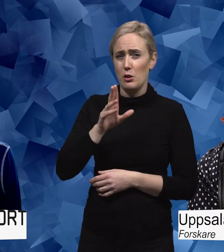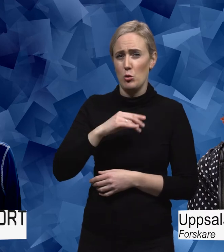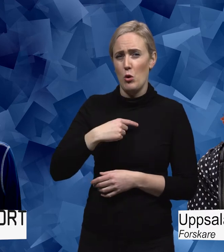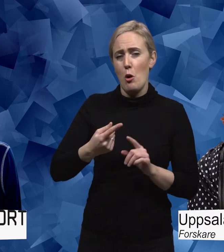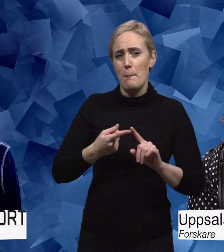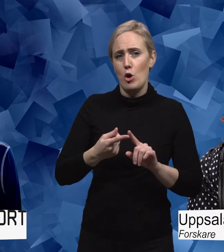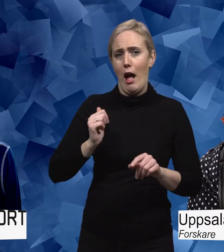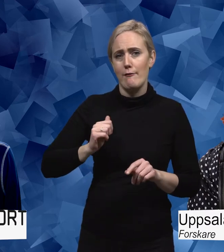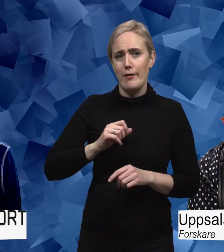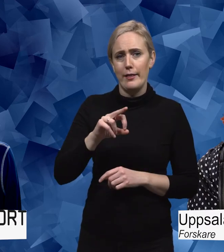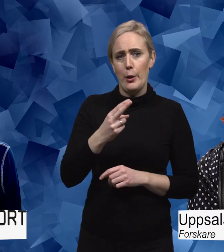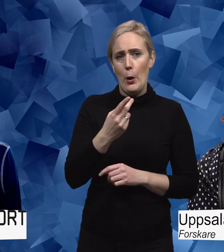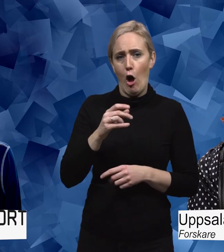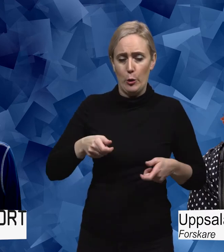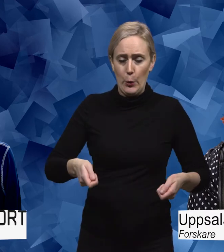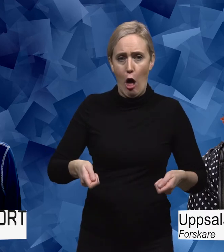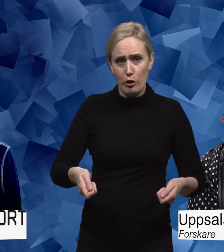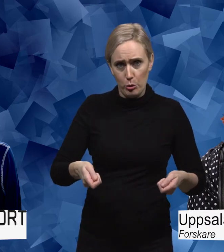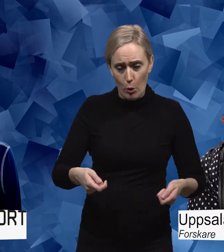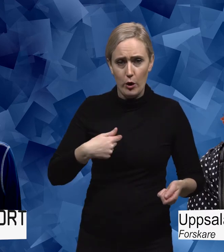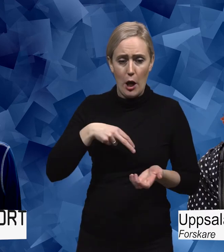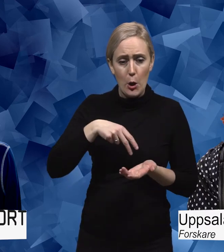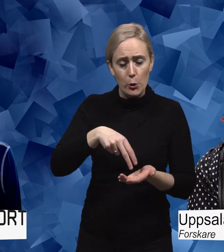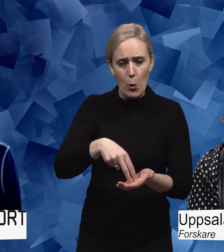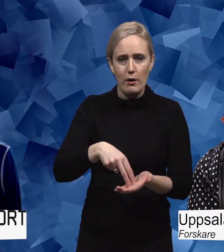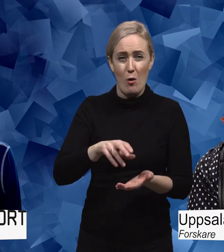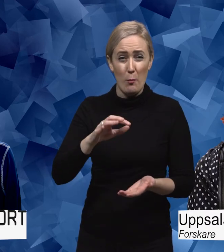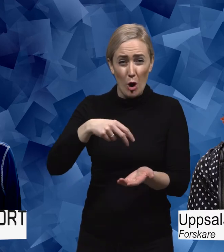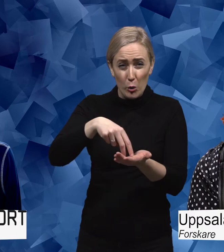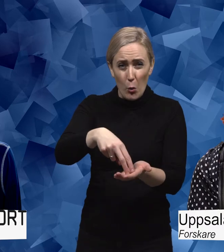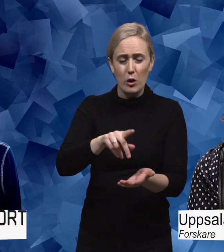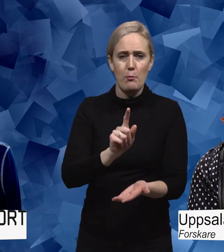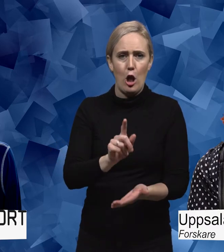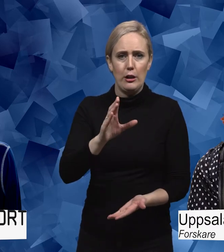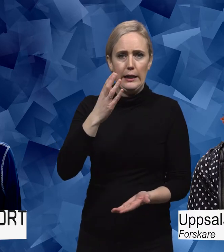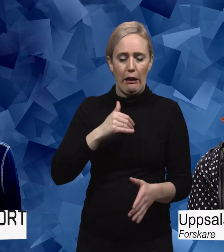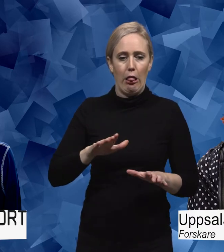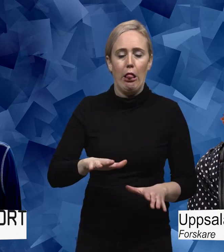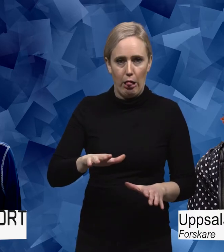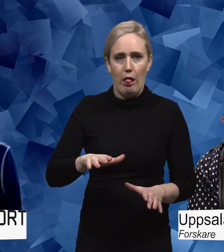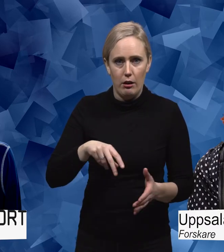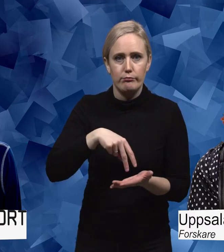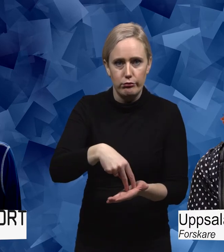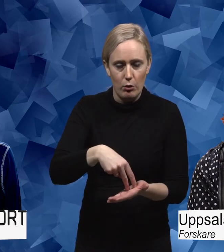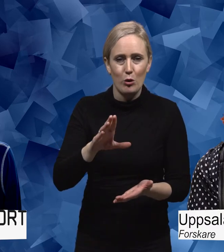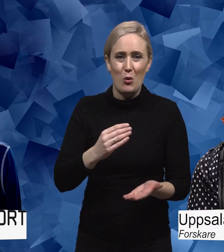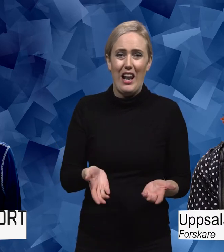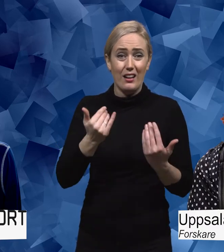För att jag... När jag är ute och går så kan jag få plötsliga stopp i gången. Och då är det lätt hänt att man ramlar i vissa fall.